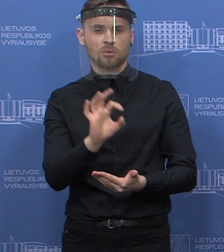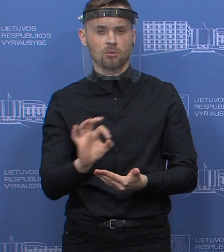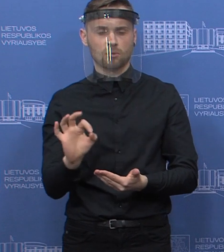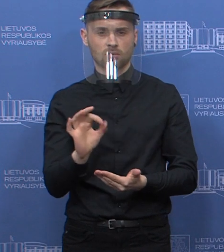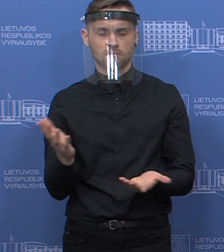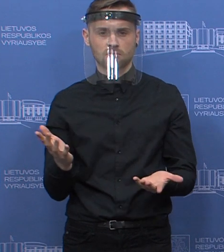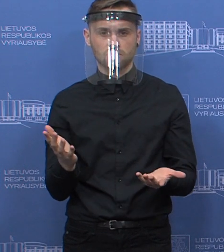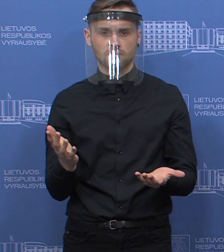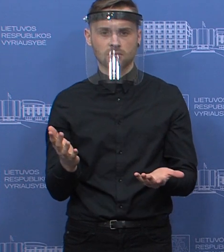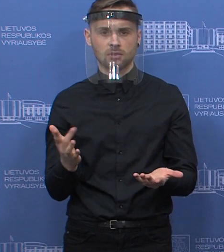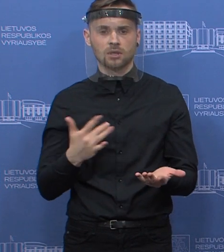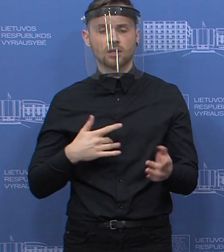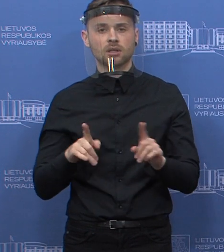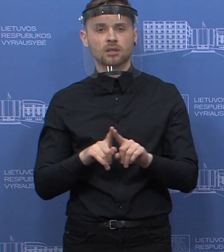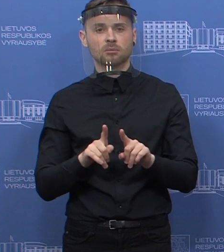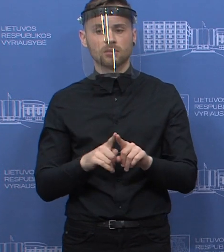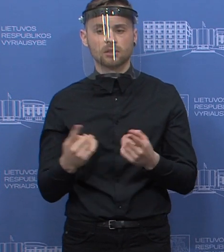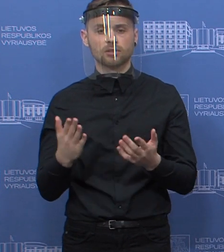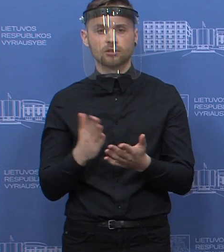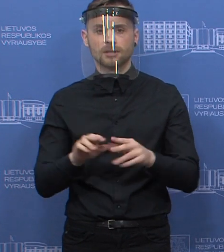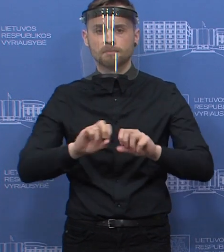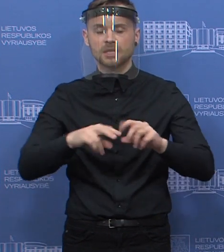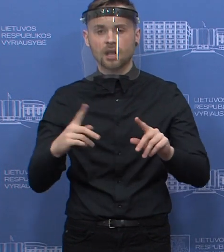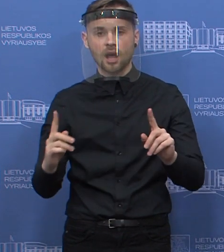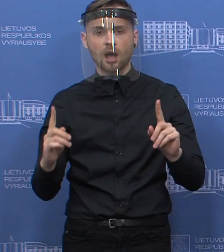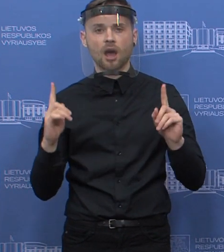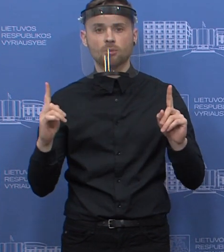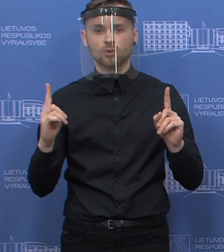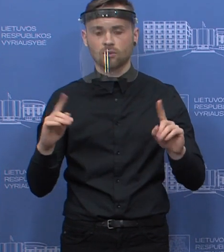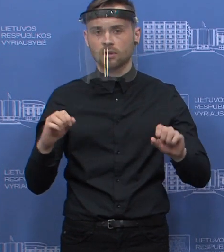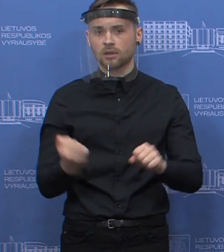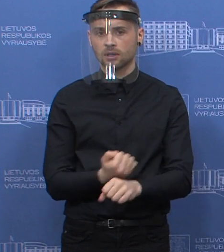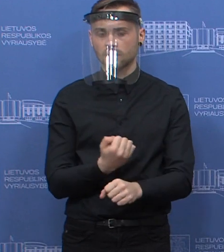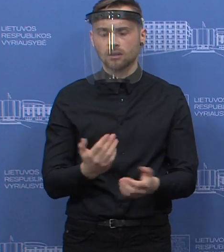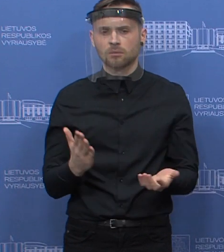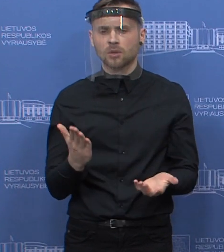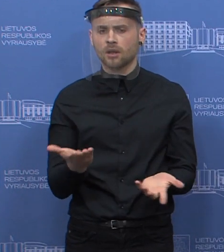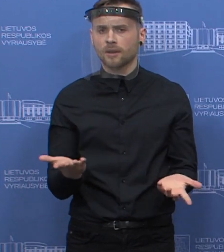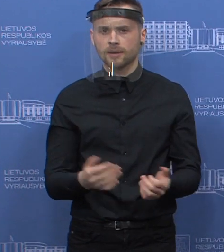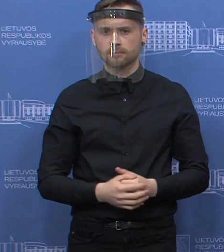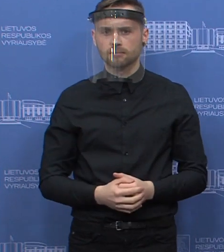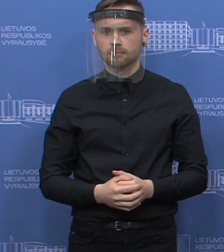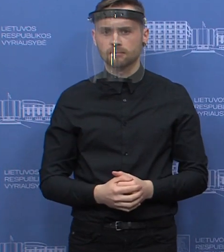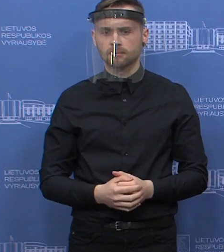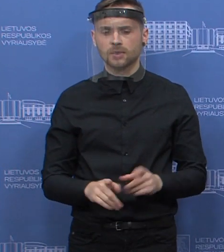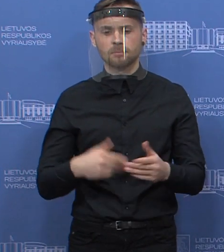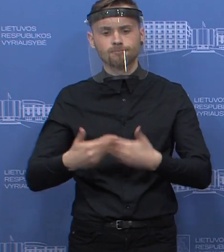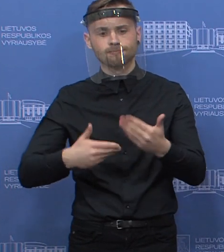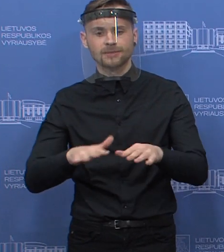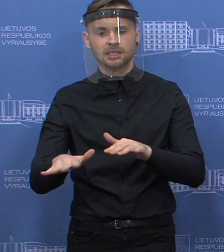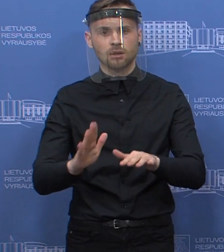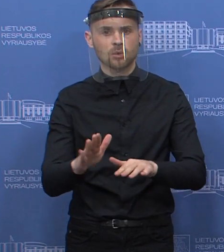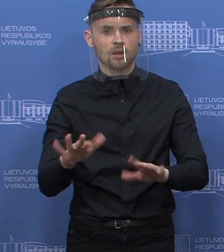kad jos turėtų užtikrinti papildomas apsaugas, tai ar jos turės įrodyti, kad gali jas užtikrinti. Na, ir kaip tas visas procesas vyks.